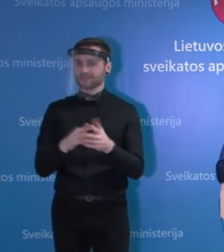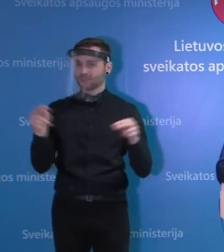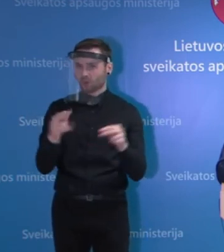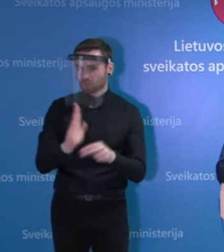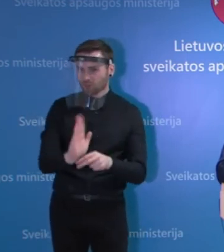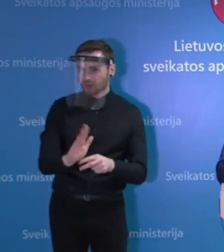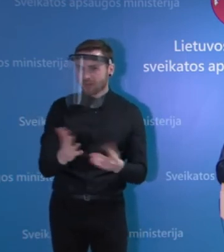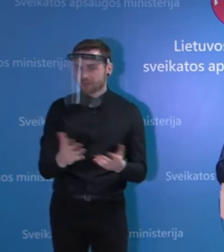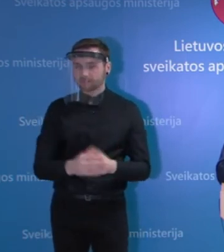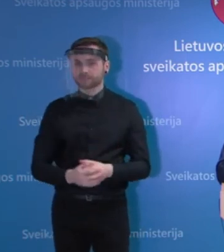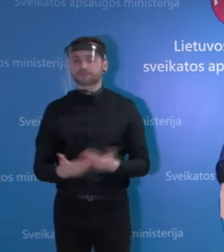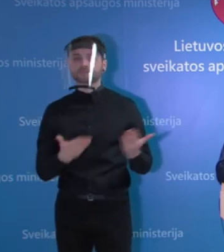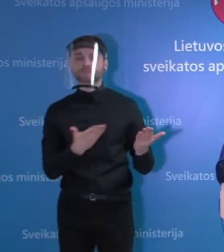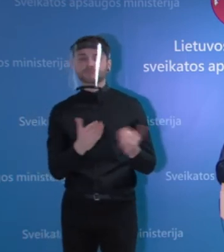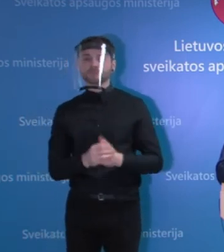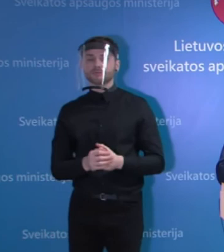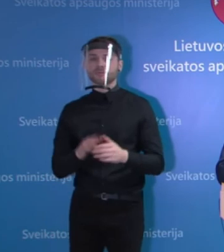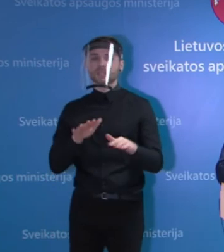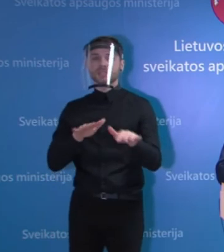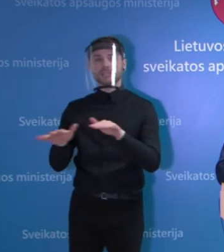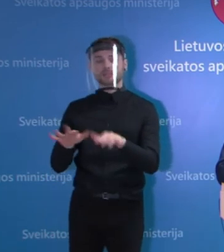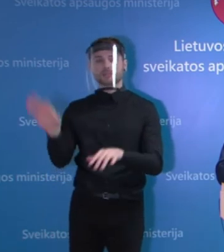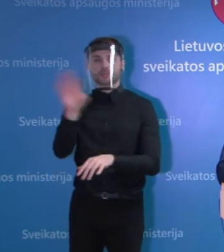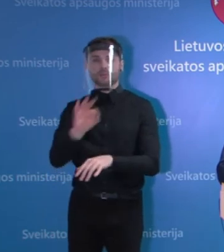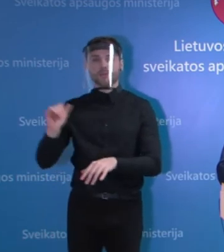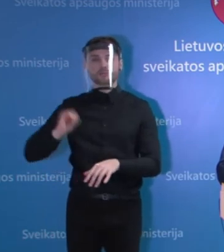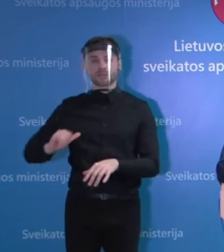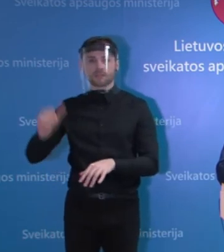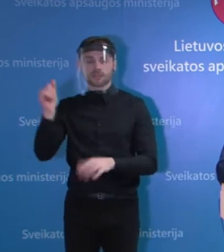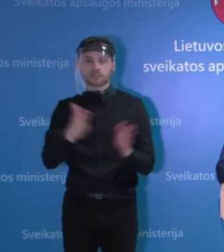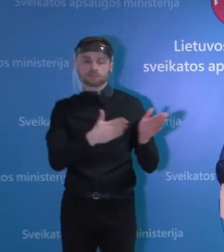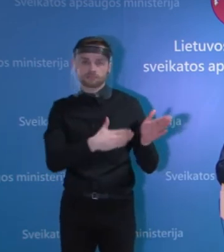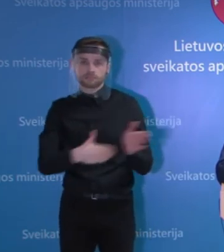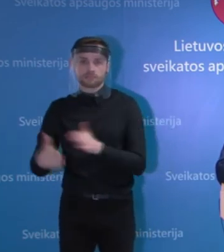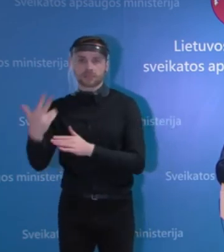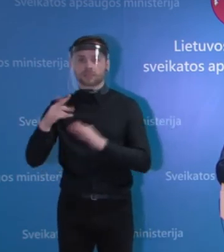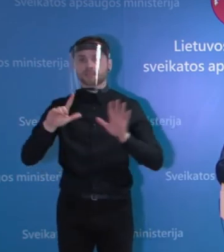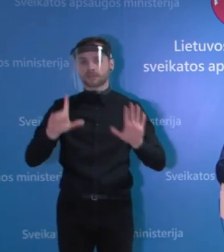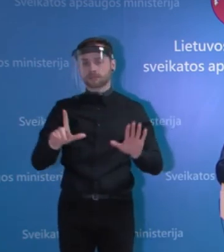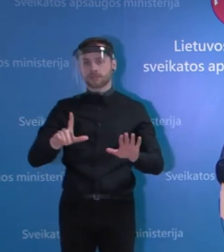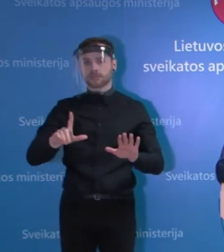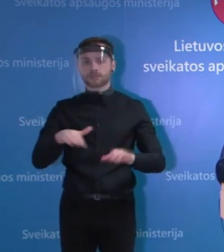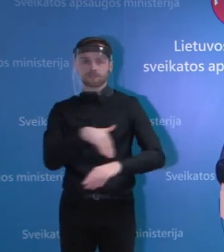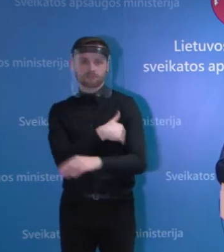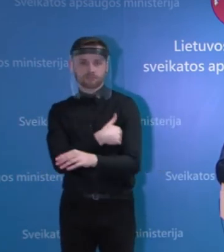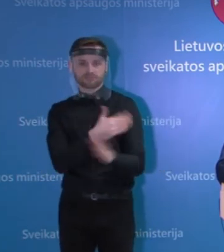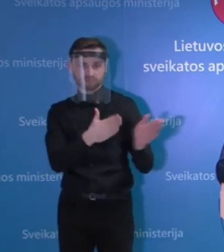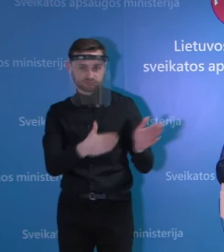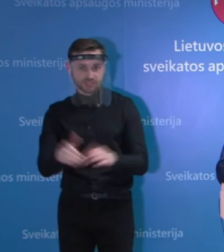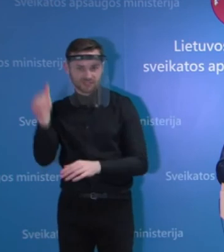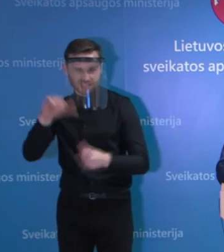iš tiesų matyti tokiu atveju, kuomet žmogus nuolat turi didesnį negu 37 laipsnių temperatūrą yra